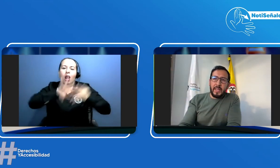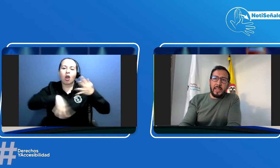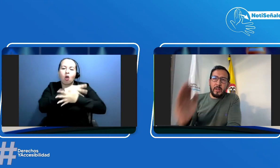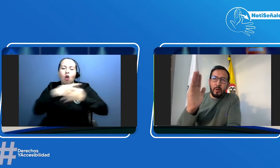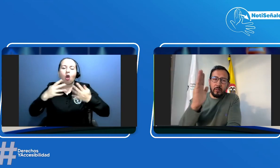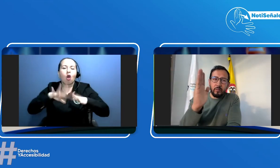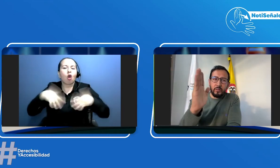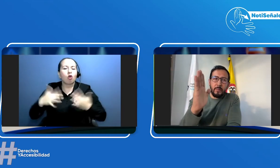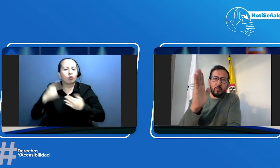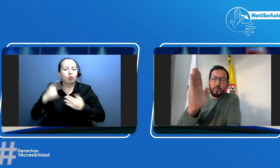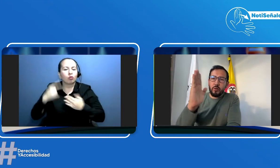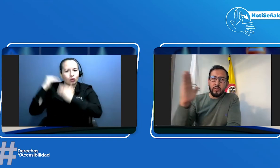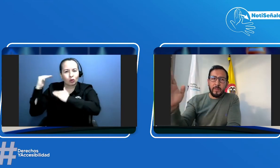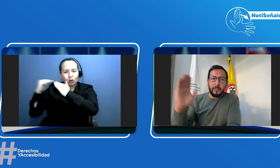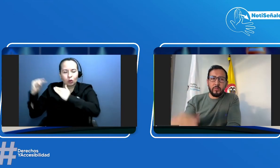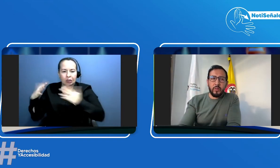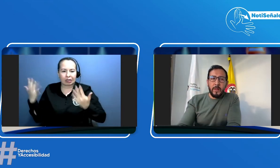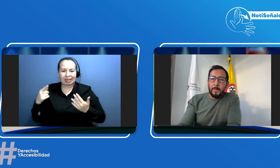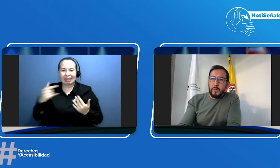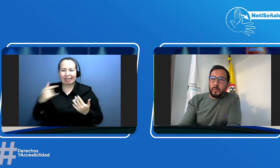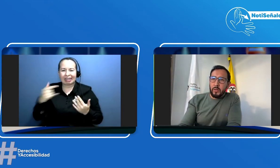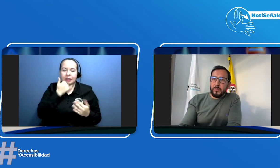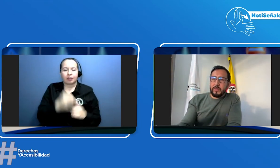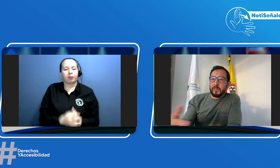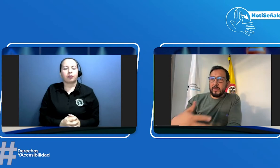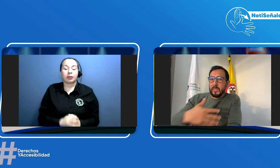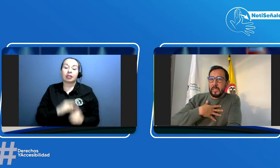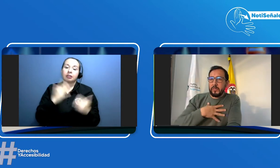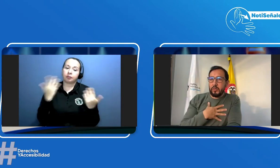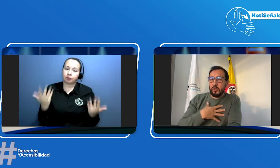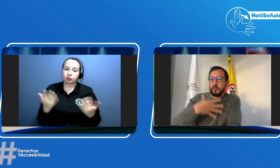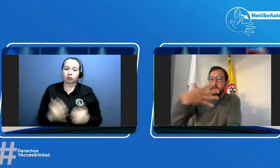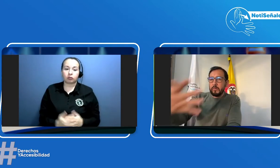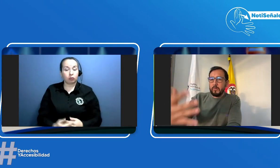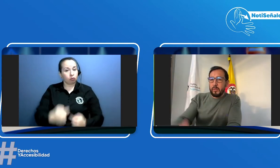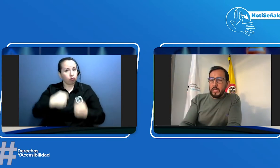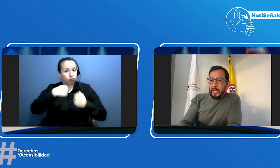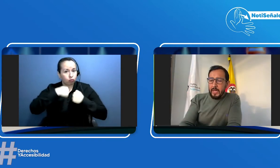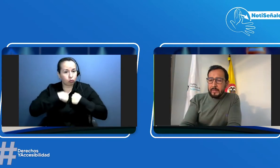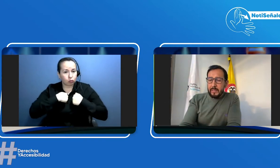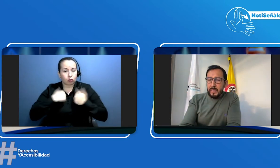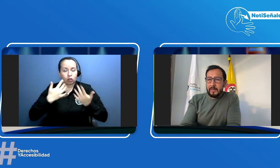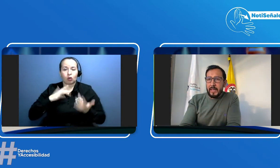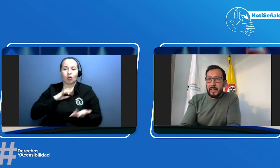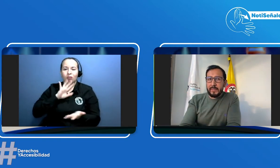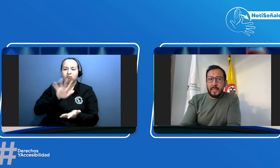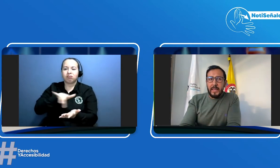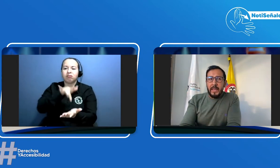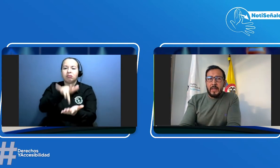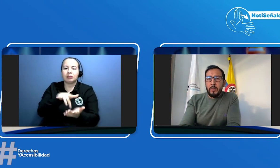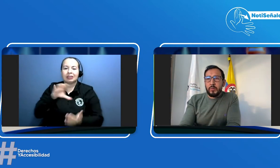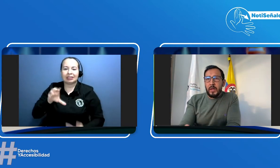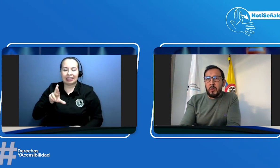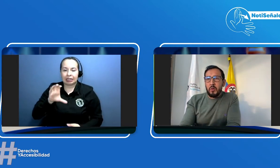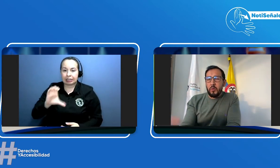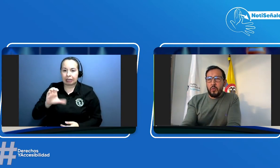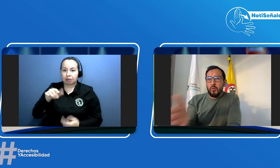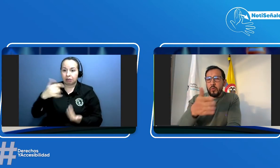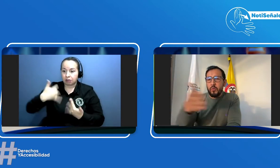y cuáles son digamos como los efectos entonces si yo voy al CRC y obtengo una